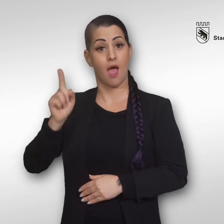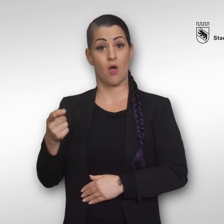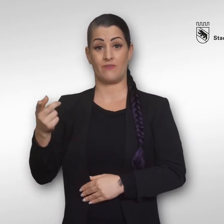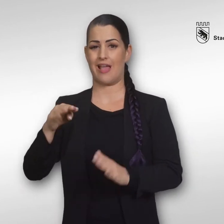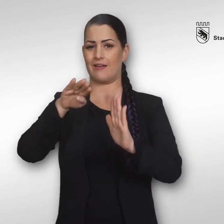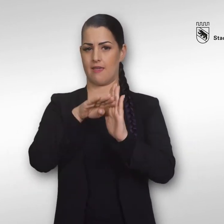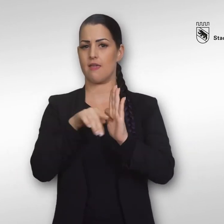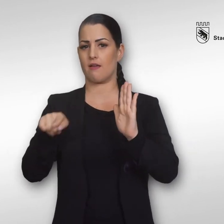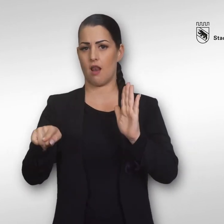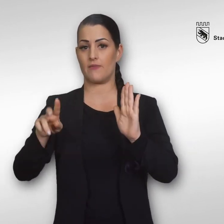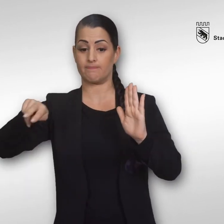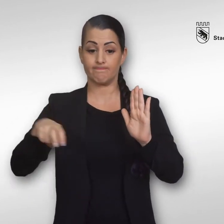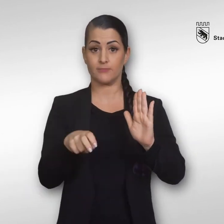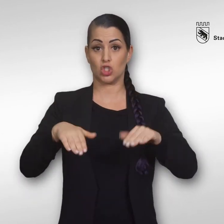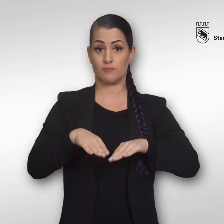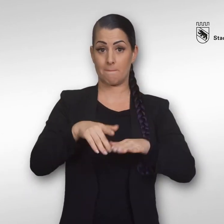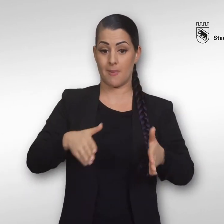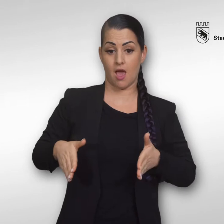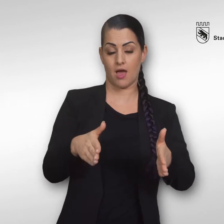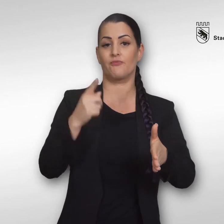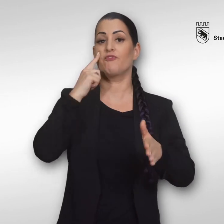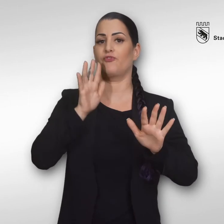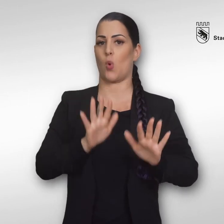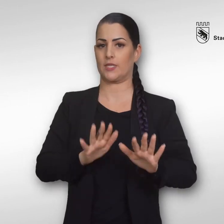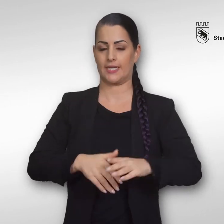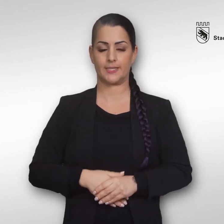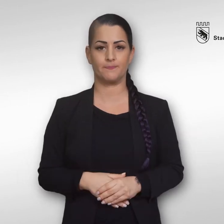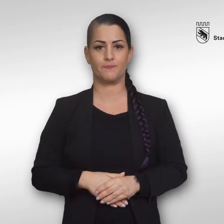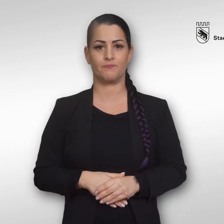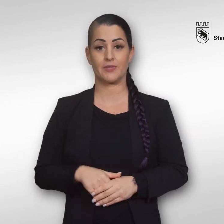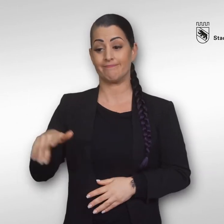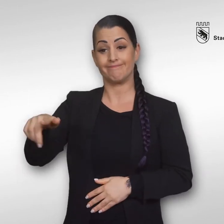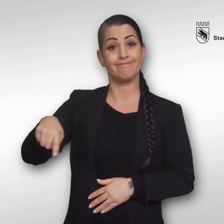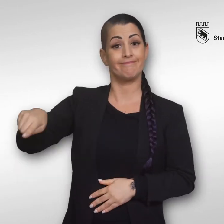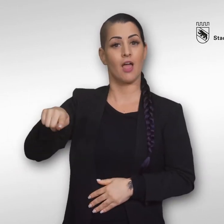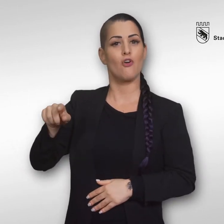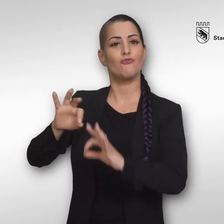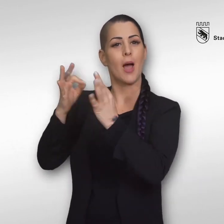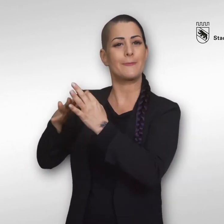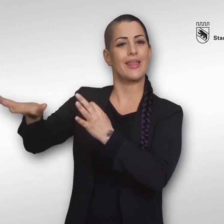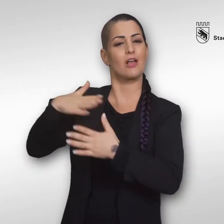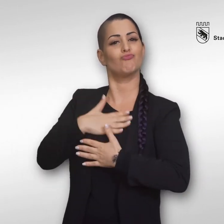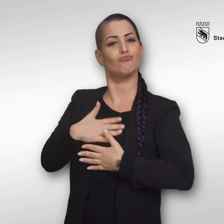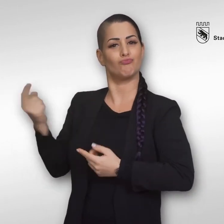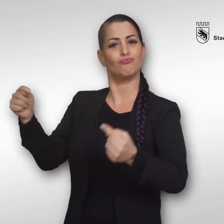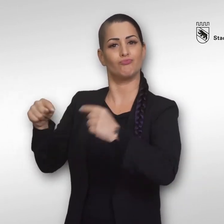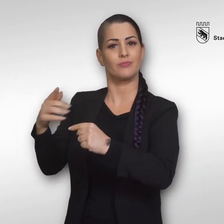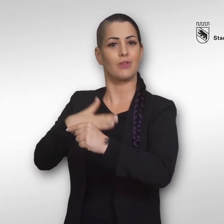Aber auch hier gilt, Vorsicht beim Schwimmen in der Are. Familien kommen dank einem Kleinkinderbecken